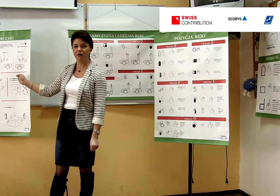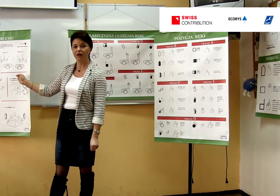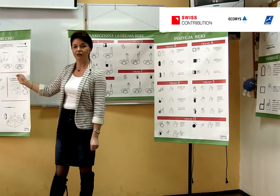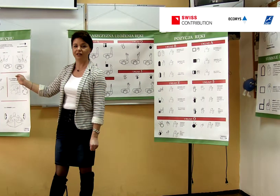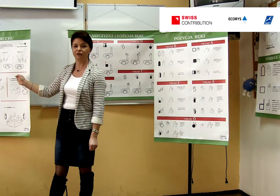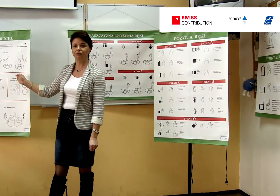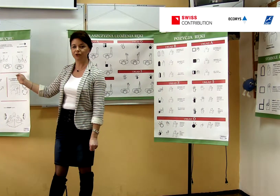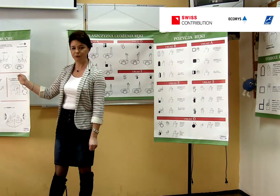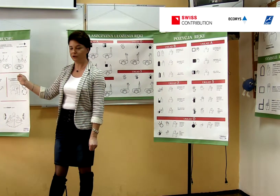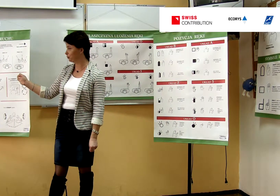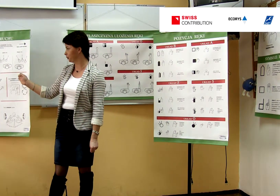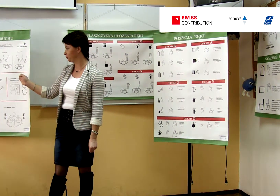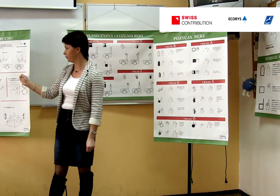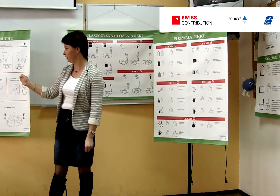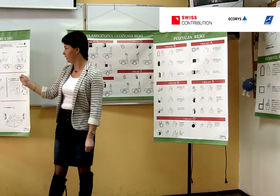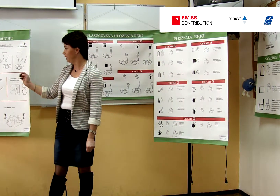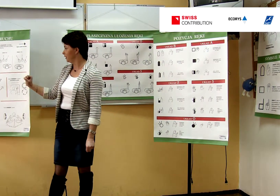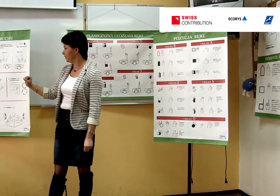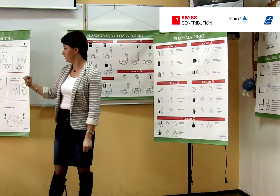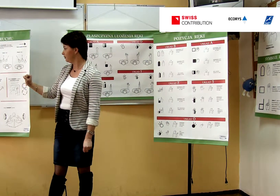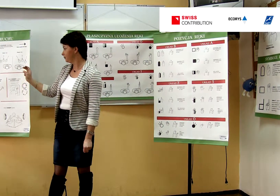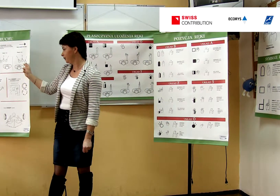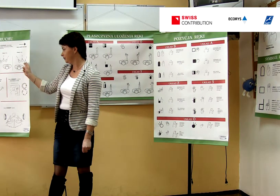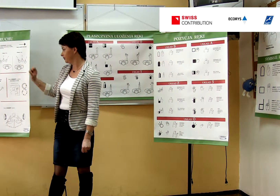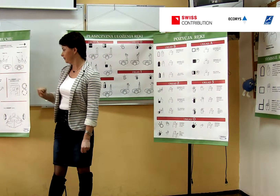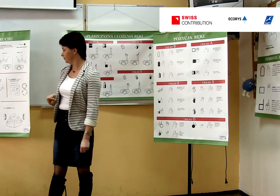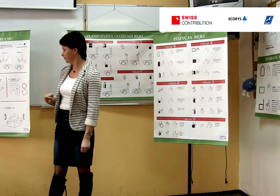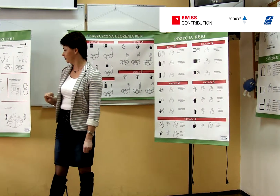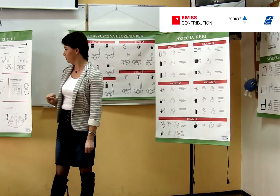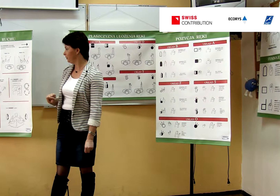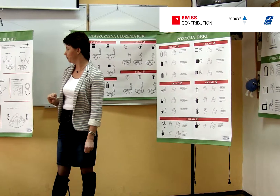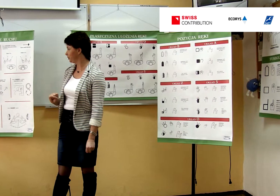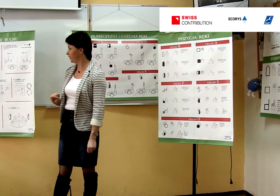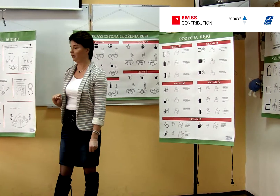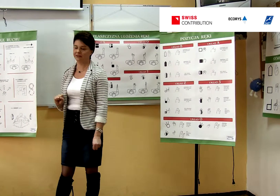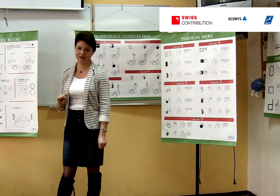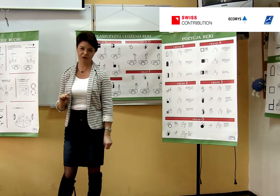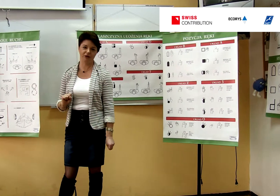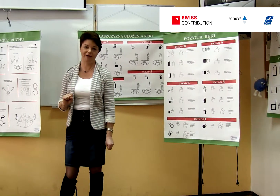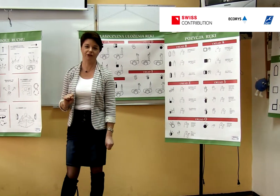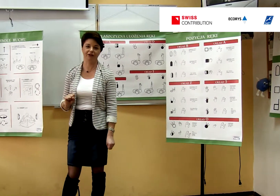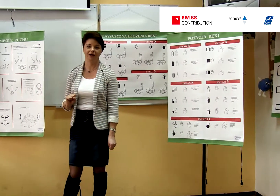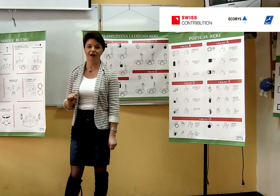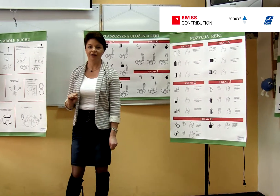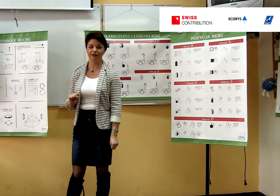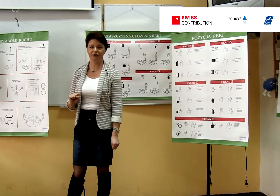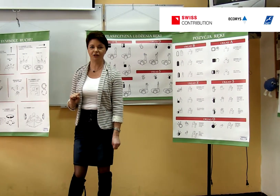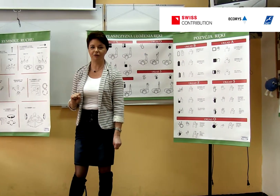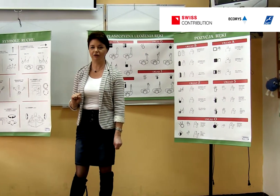czas przeszły i przyszły. I to jest dosłownie cztery rodzaje strzałeczek. Strzałki